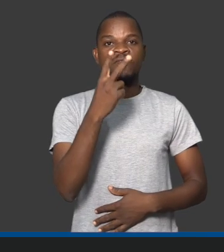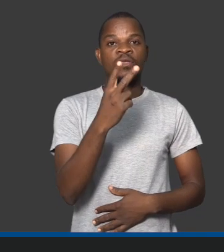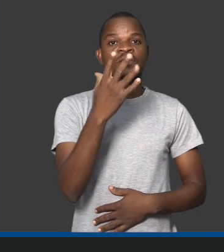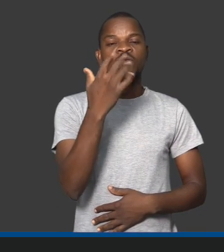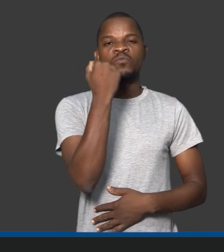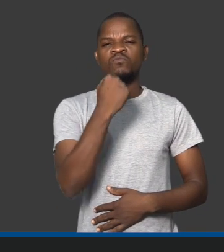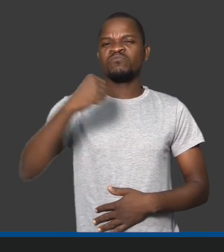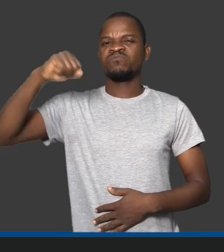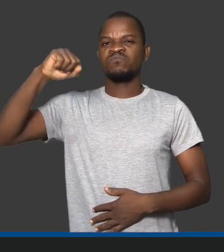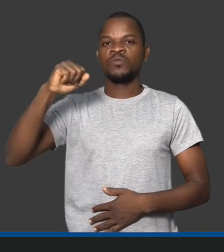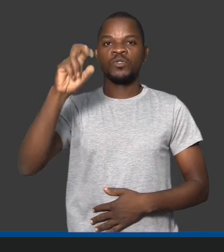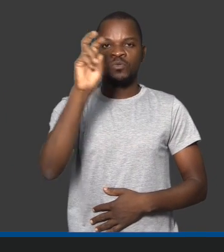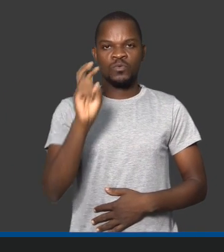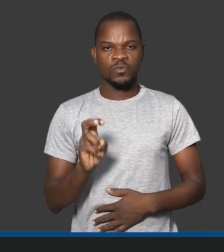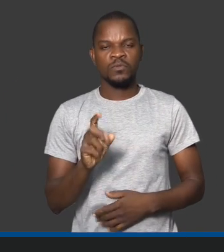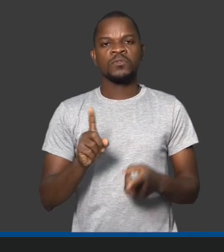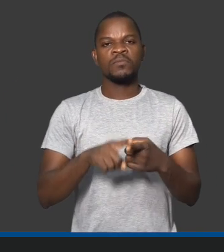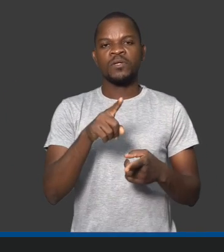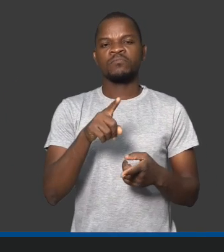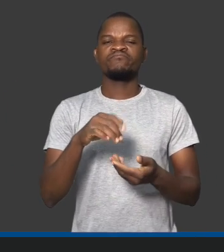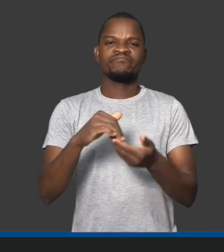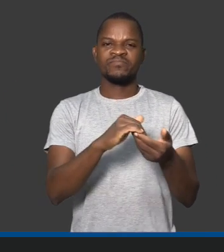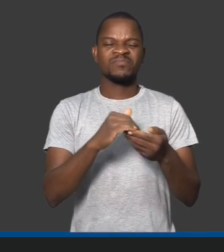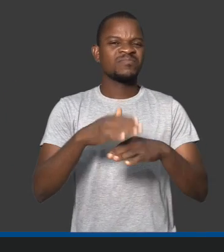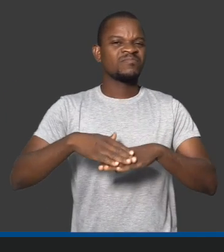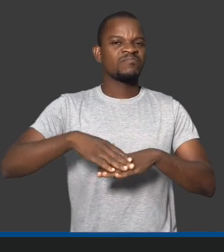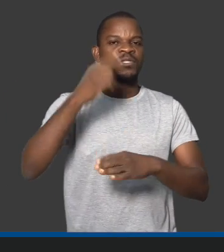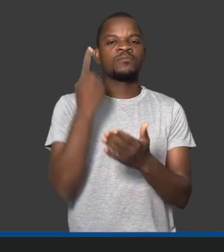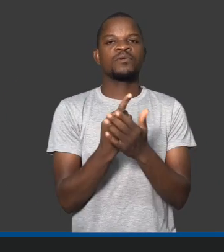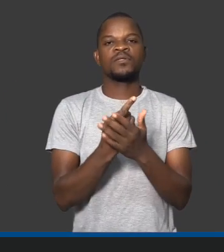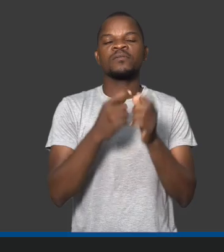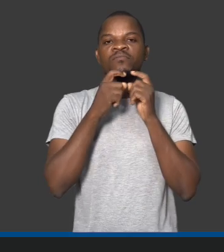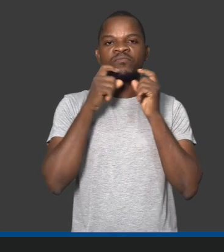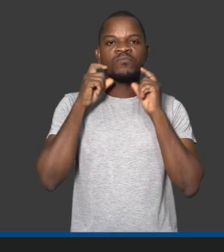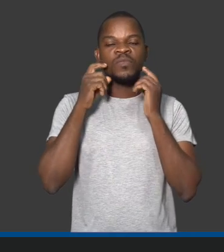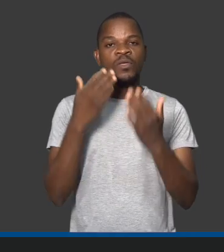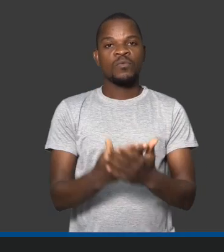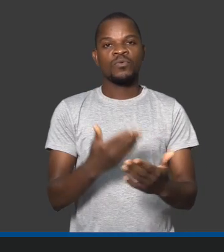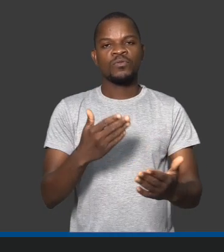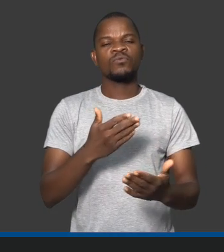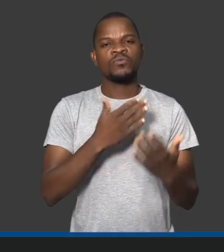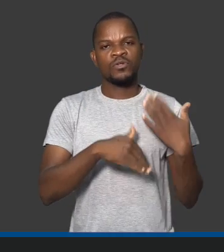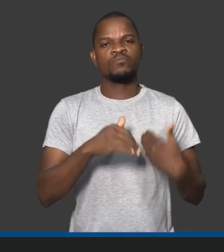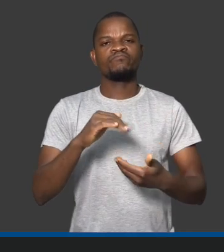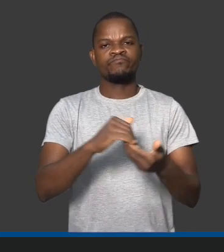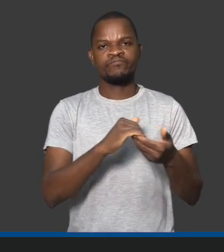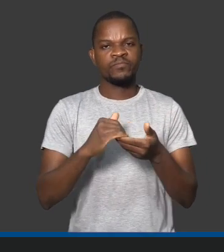dólares. Então, é um dos nossos realmente importantes países. Então, nós chamamos de países partenho, porque nós realmente queremos